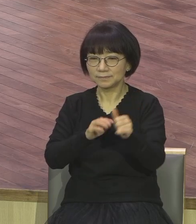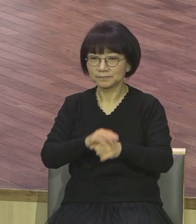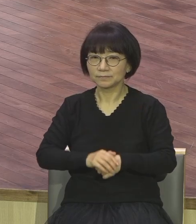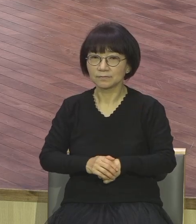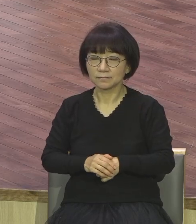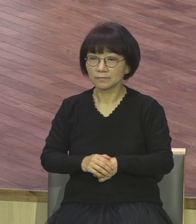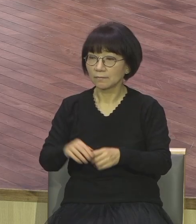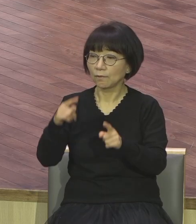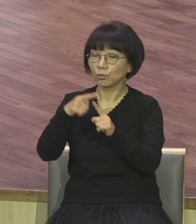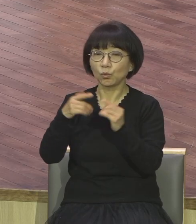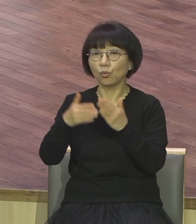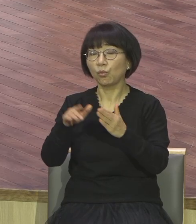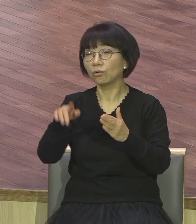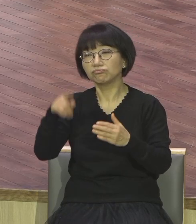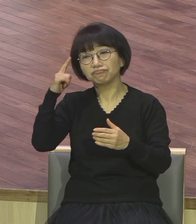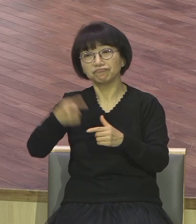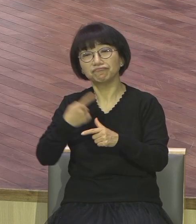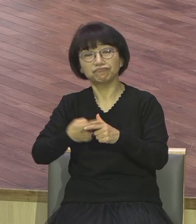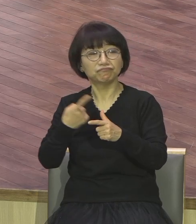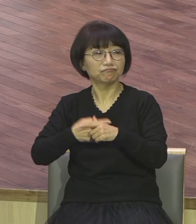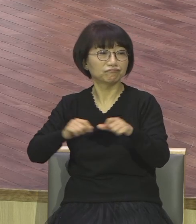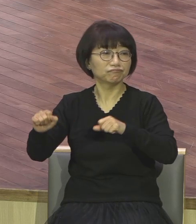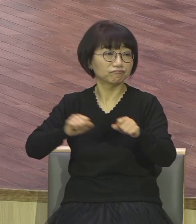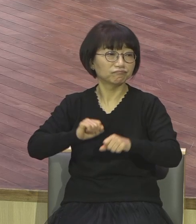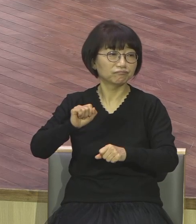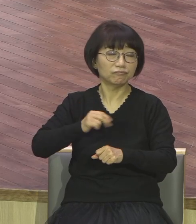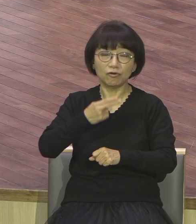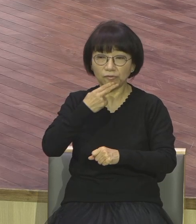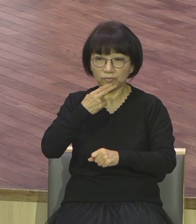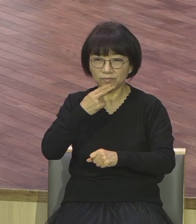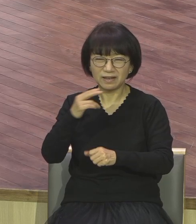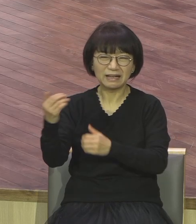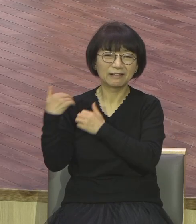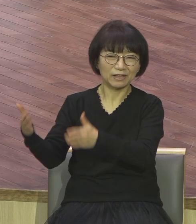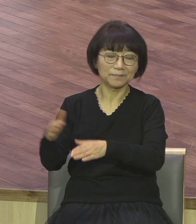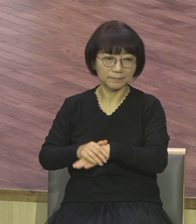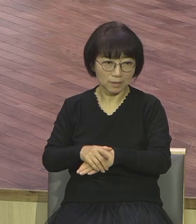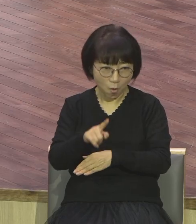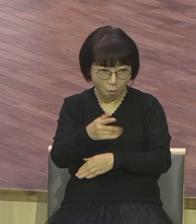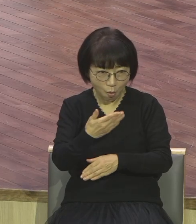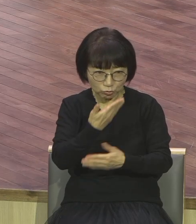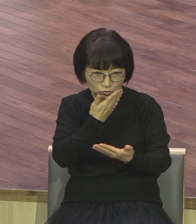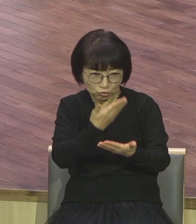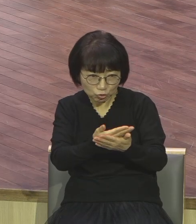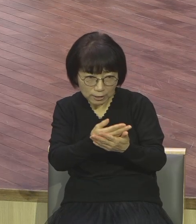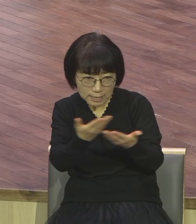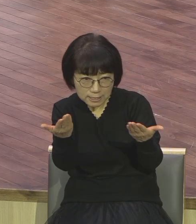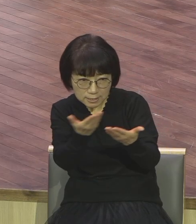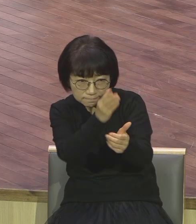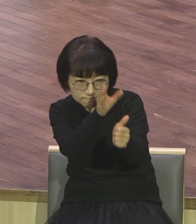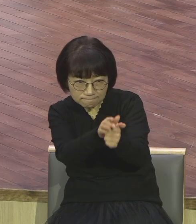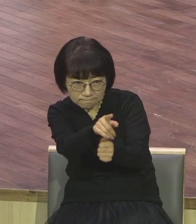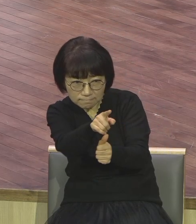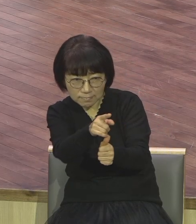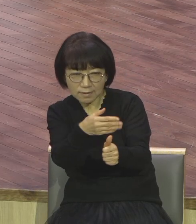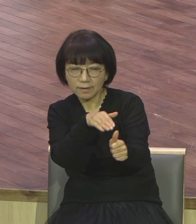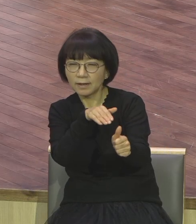아무것도 안 하는 사람은 아무 갈등도 없어요 마귀가 안 건드리냐 정거예요 직분을 맞다 하면 시험이 됩니다 왜 사단이